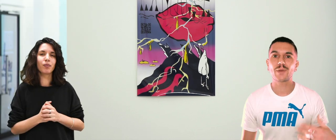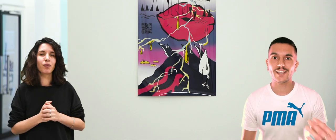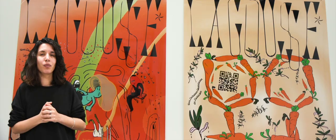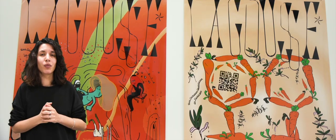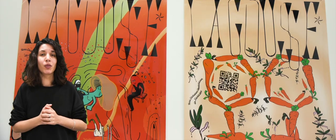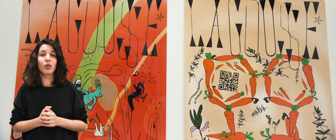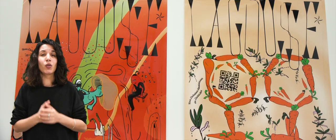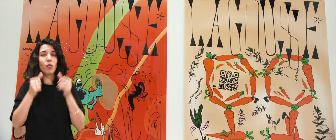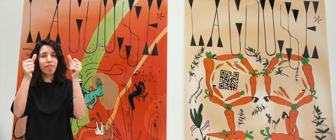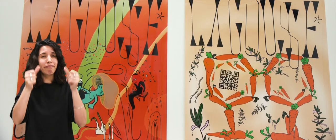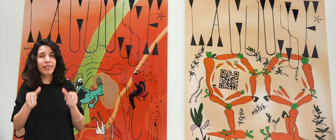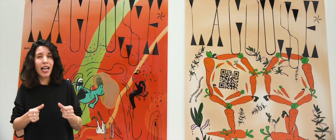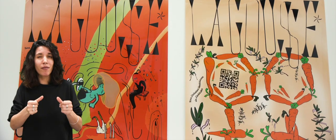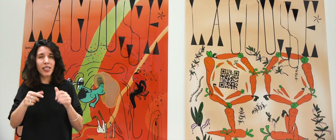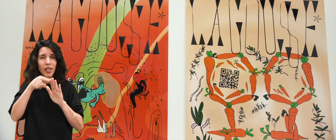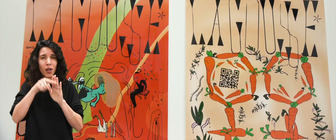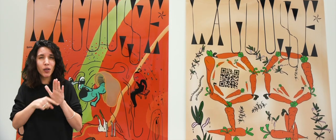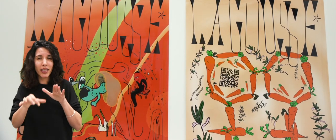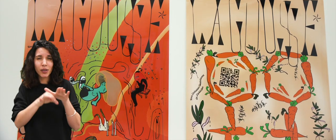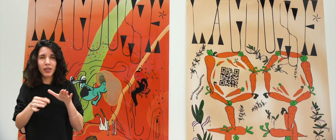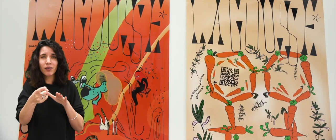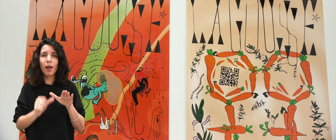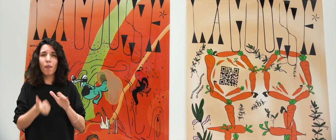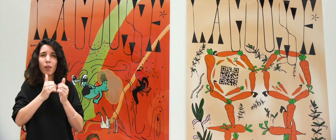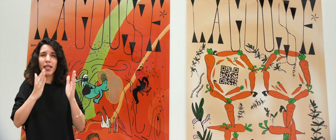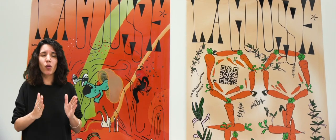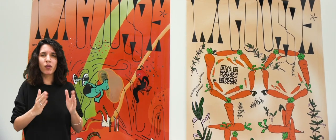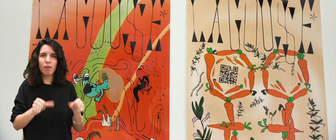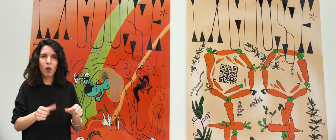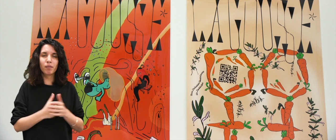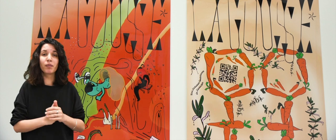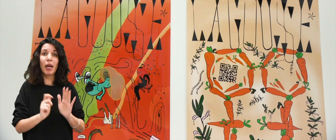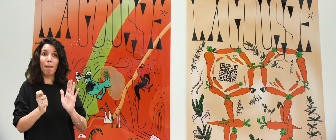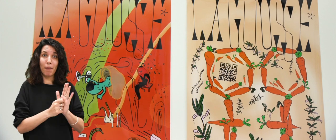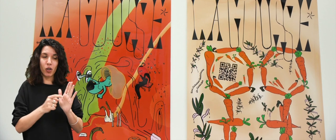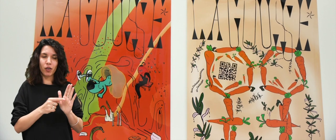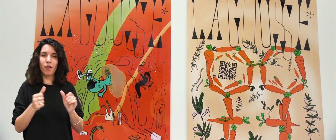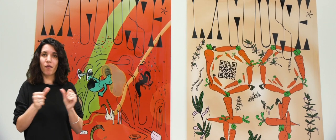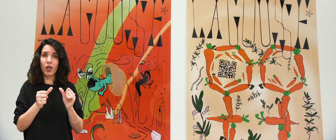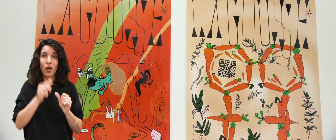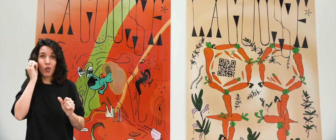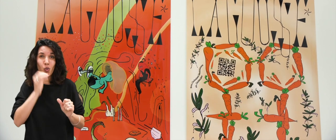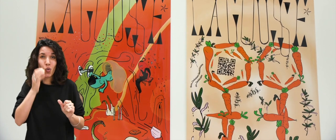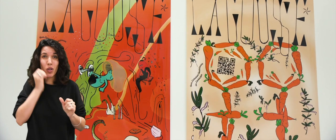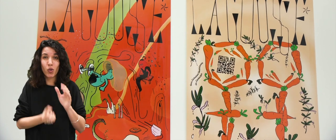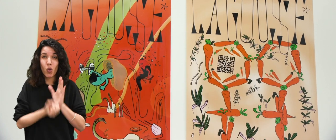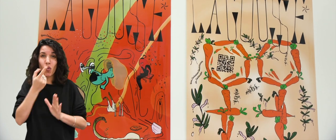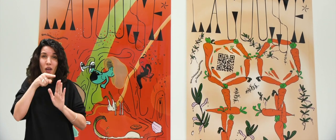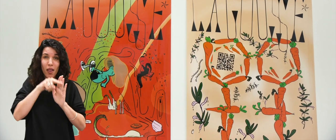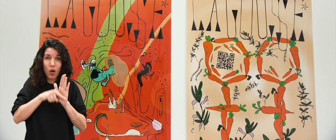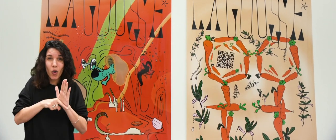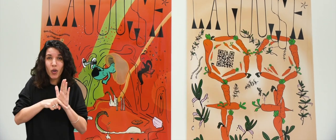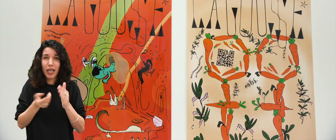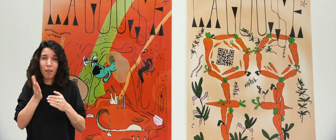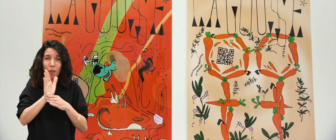Pop, et qui présentent des recettes conçues pendant le premier confinement. Pendant le premier confinement, elles ont commencé à publier chaque jour une nouvelle recette,